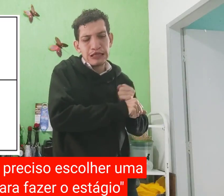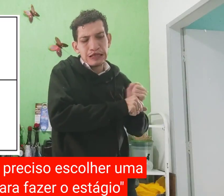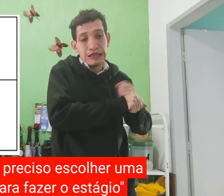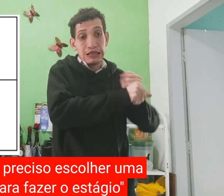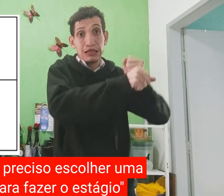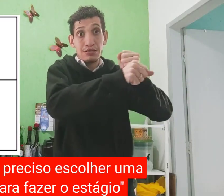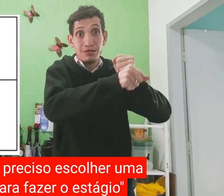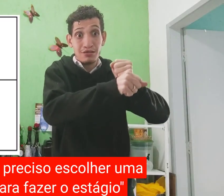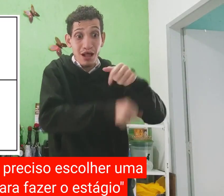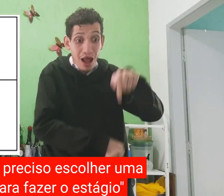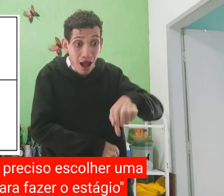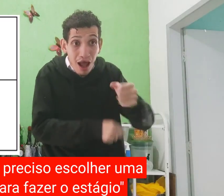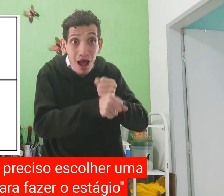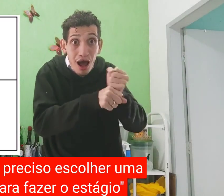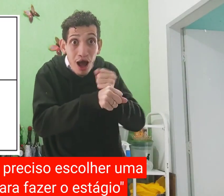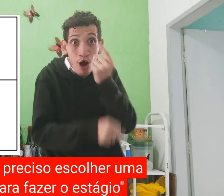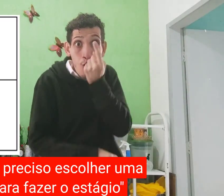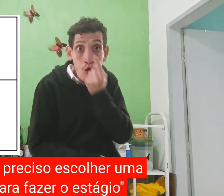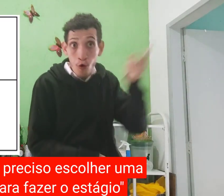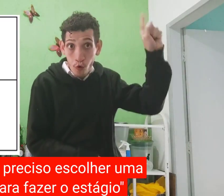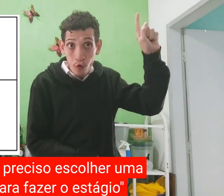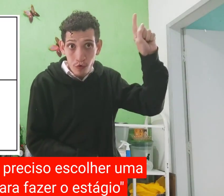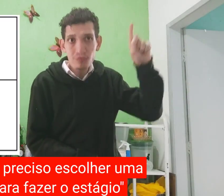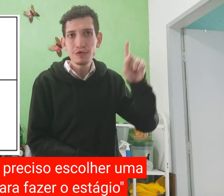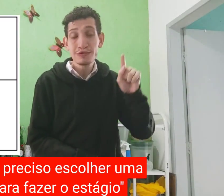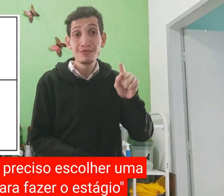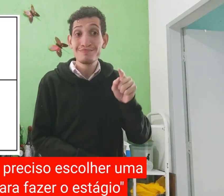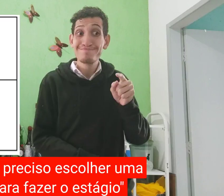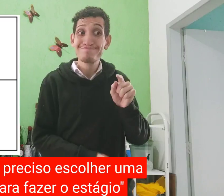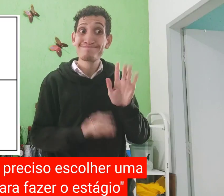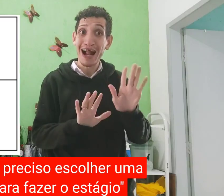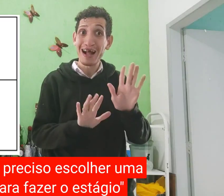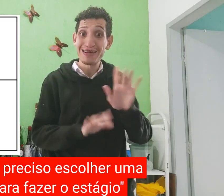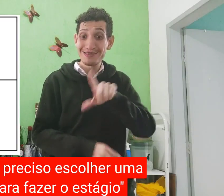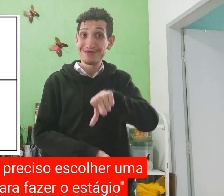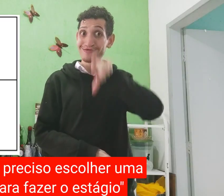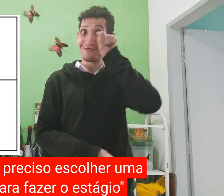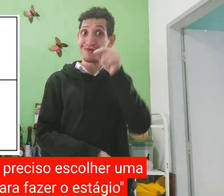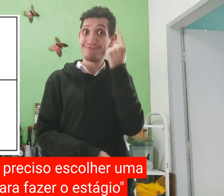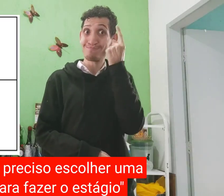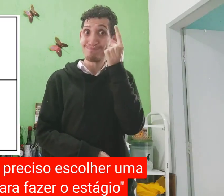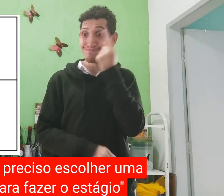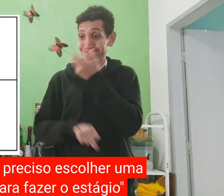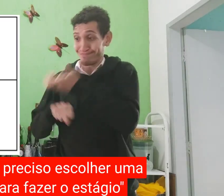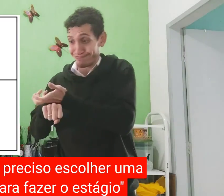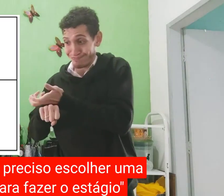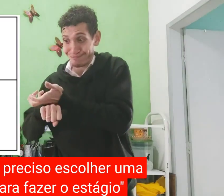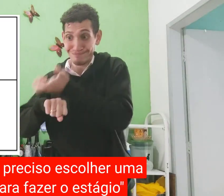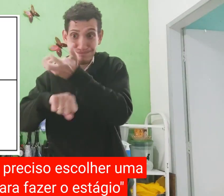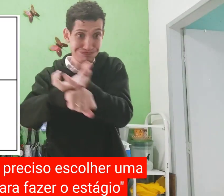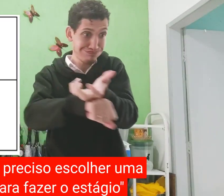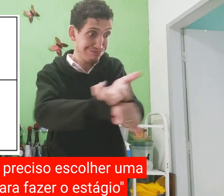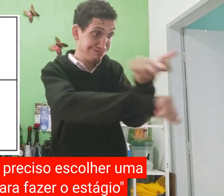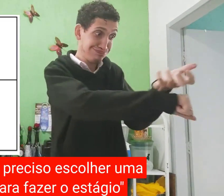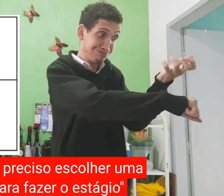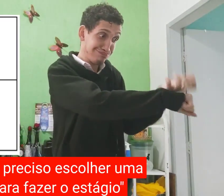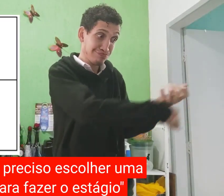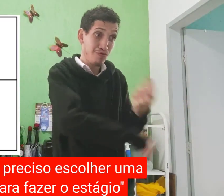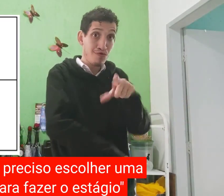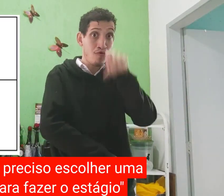estudar todas as disciplinas. Muitos anos. Esse ano último. Mas, escolher uma disciplina das